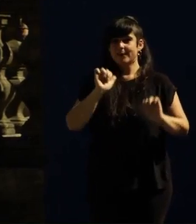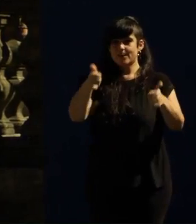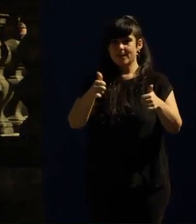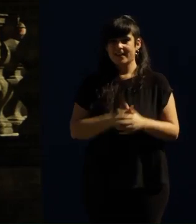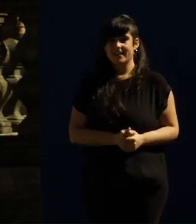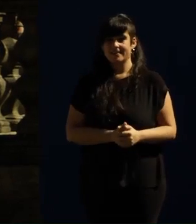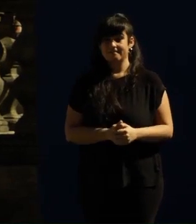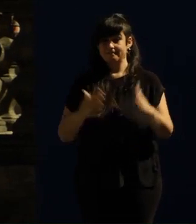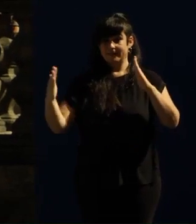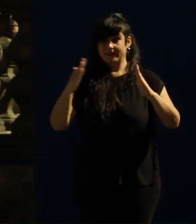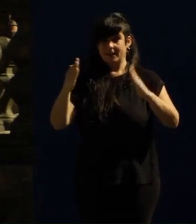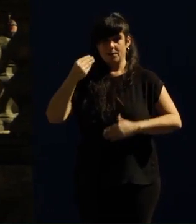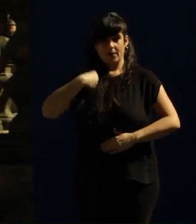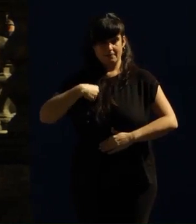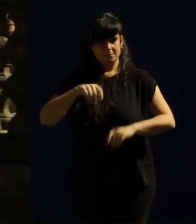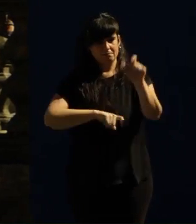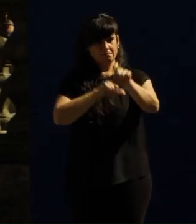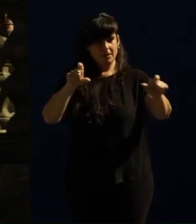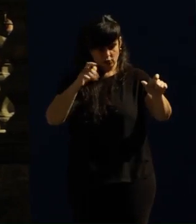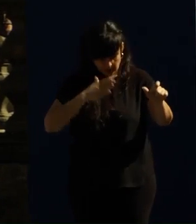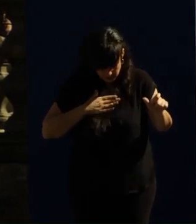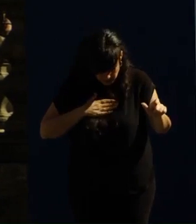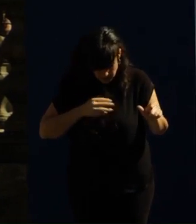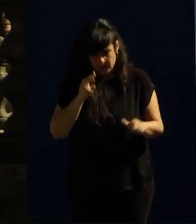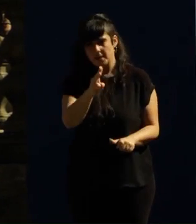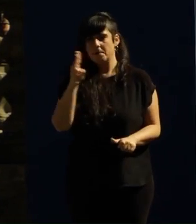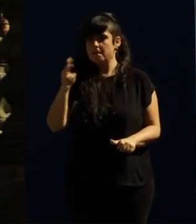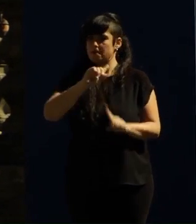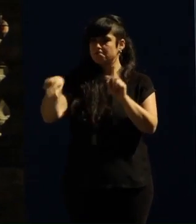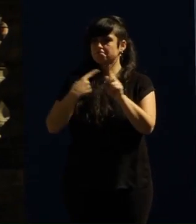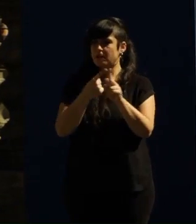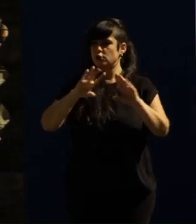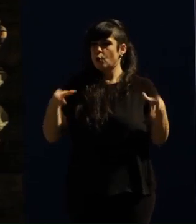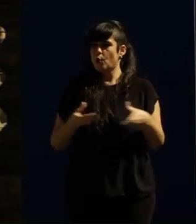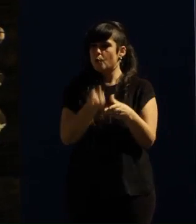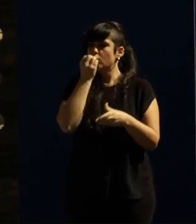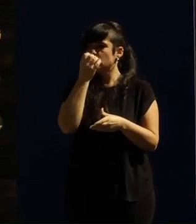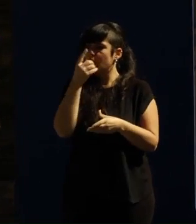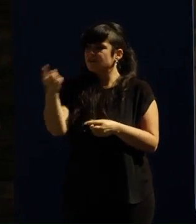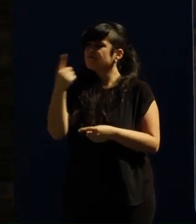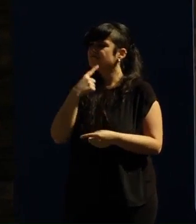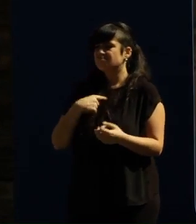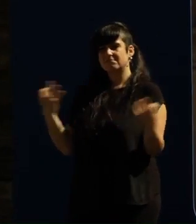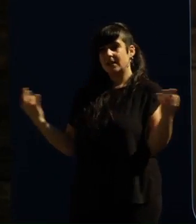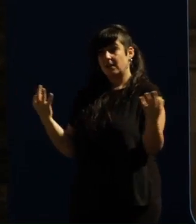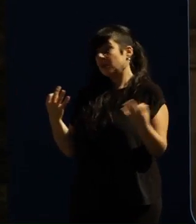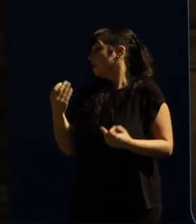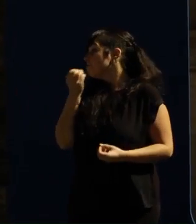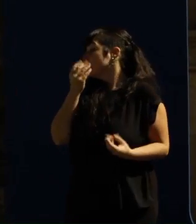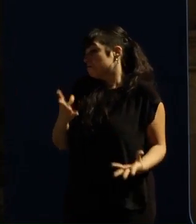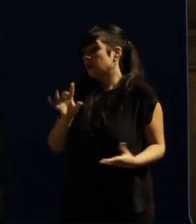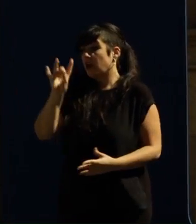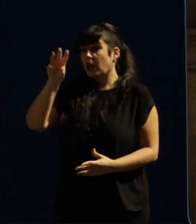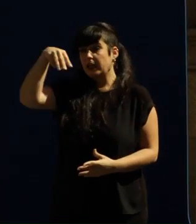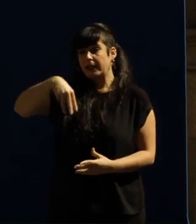políticos do PP tamén do Partido Socialista que nos decían, bueno, as demandas do 15M están moi ben pero se queredes cambiar as cousas tendemos